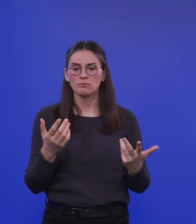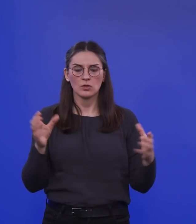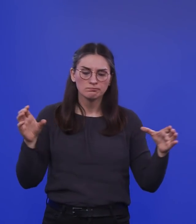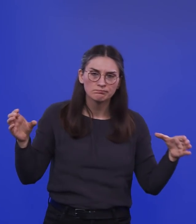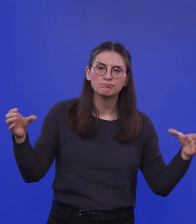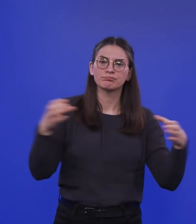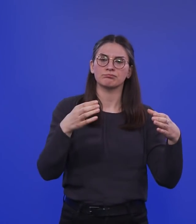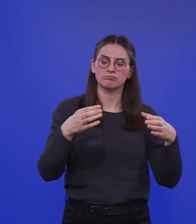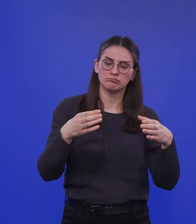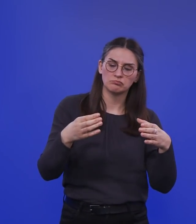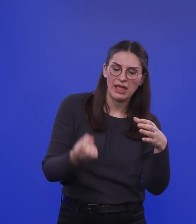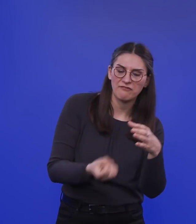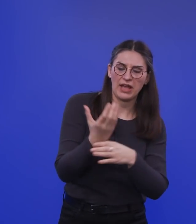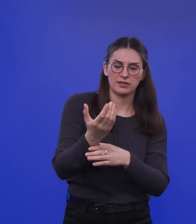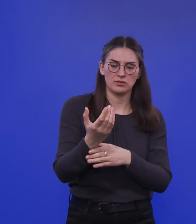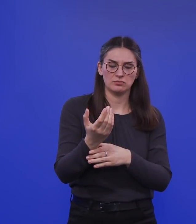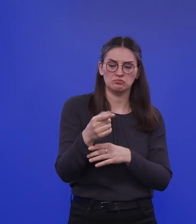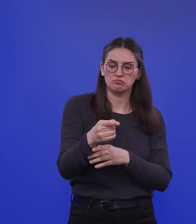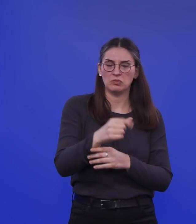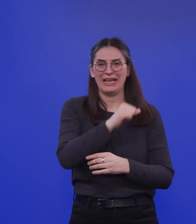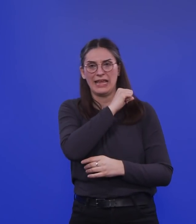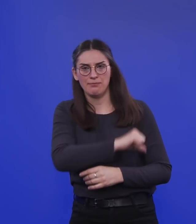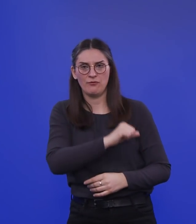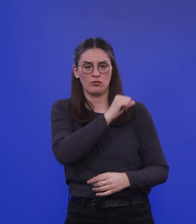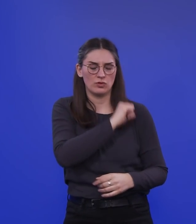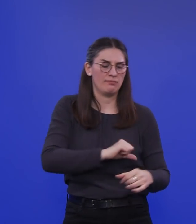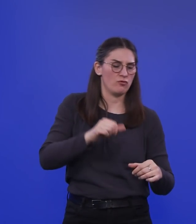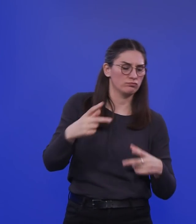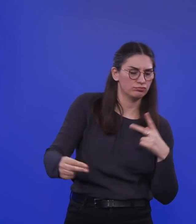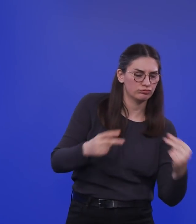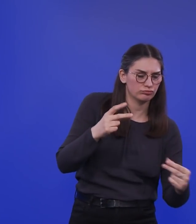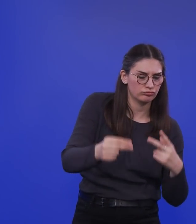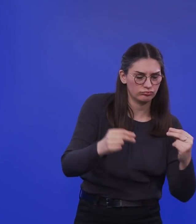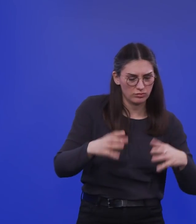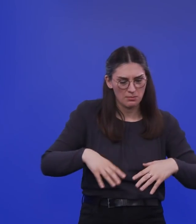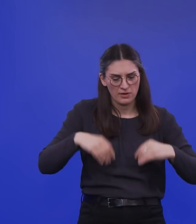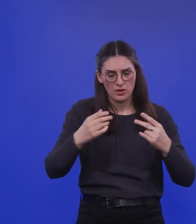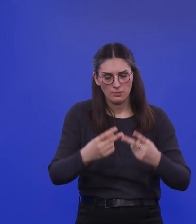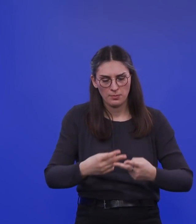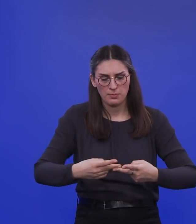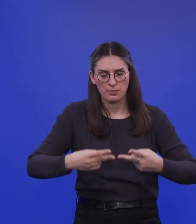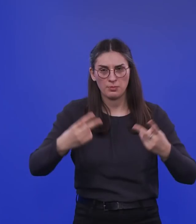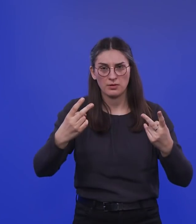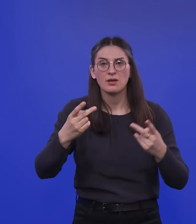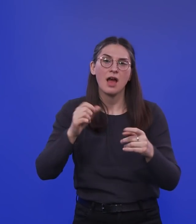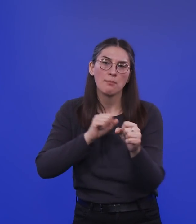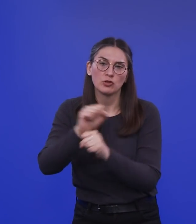Effekt von dem Anfang der Impftätigkeit, aber dann auch noch verbleibenden nicht-pharmazeutischen Interventionen,